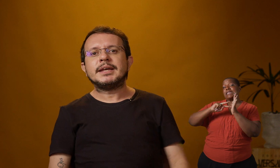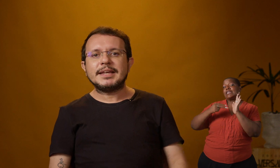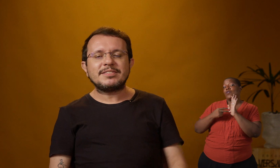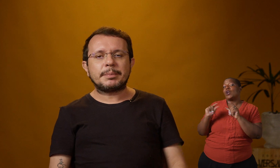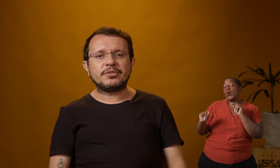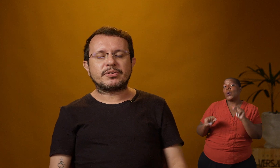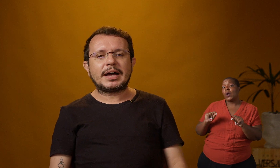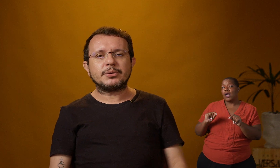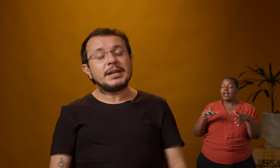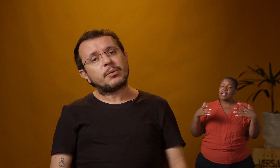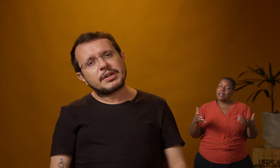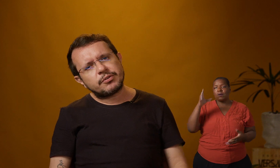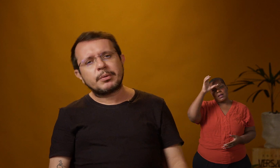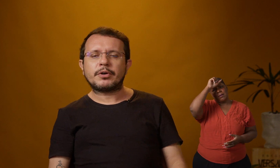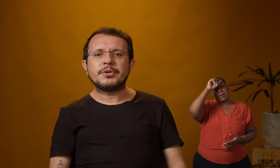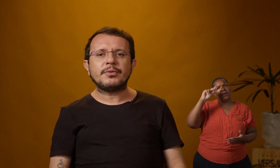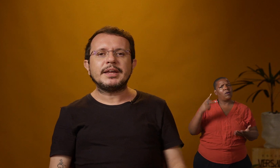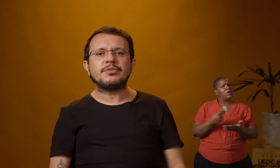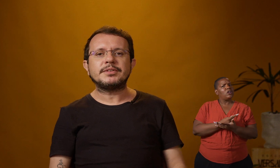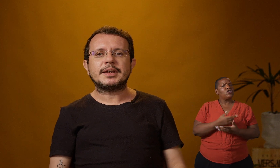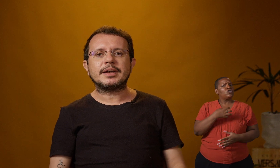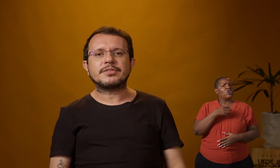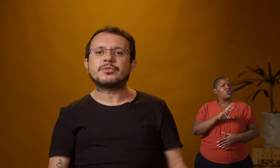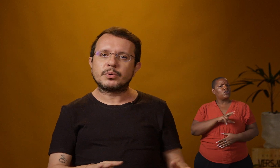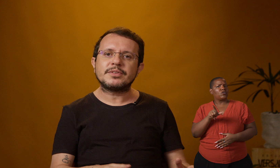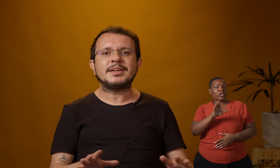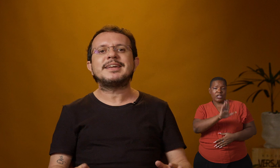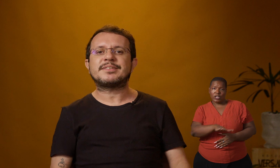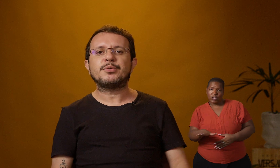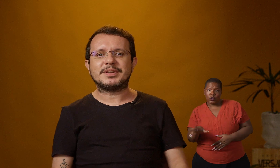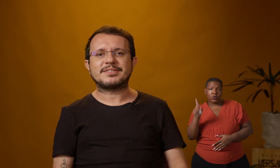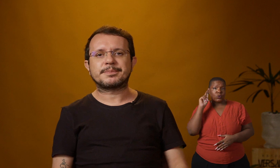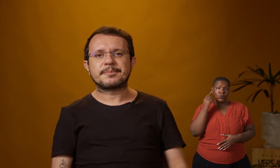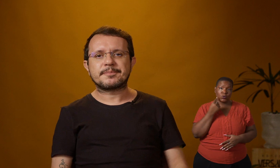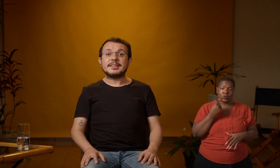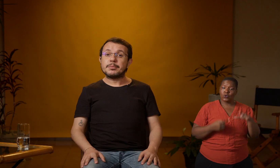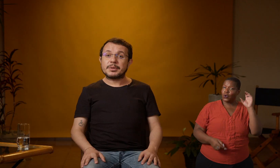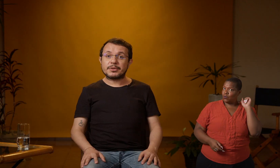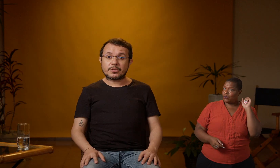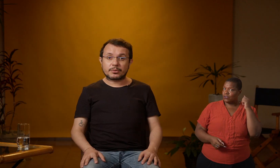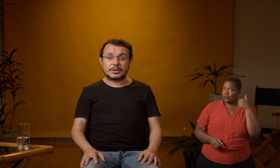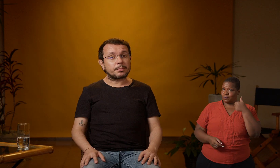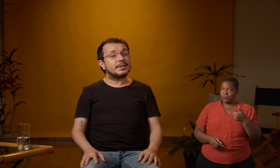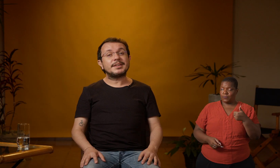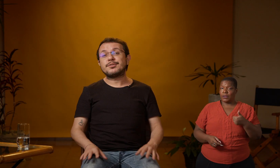E esse aprendizado, ele acontece de uma forma diferente entre crianças surdas e crianças ouvintes. Entendemos que pessoas surdas podem ter